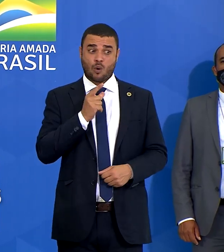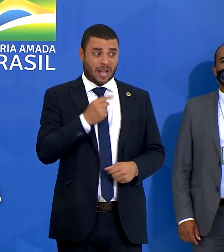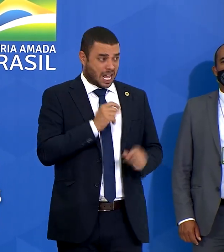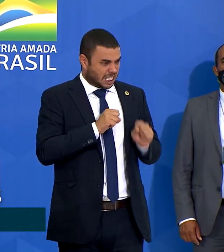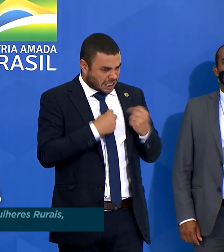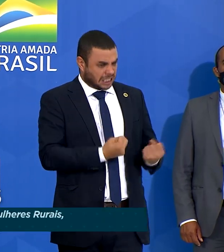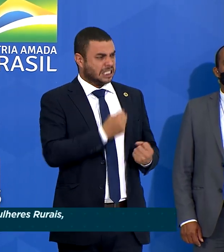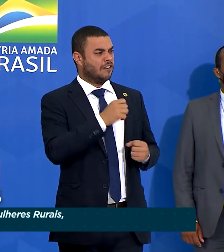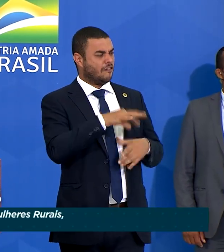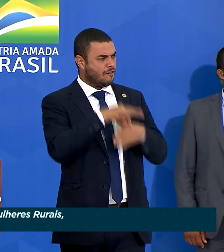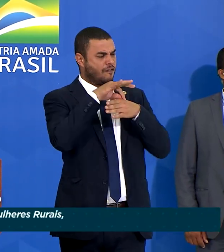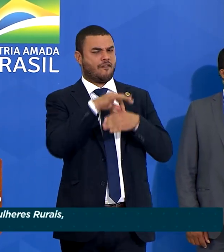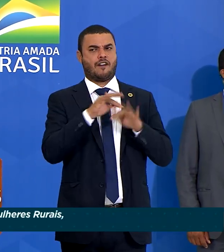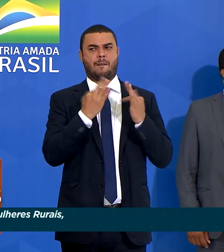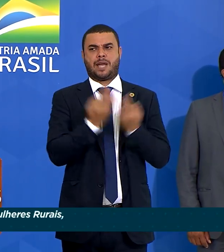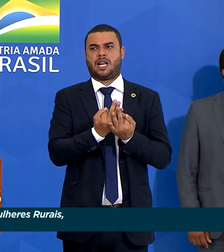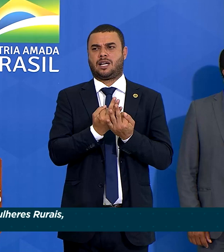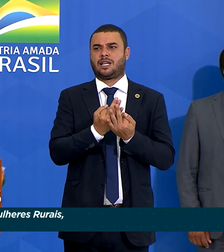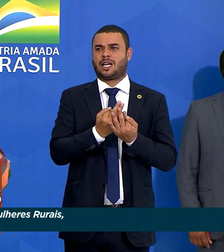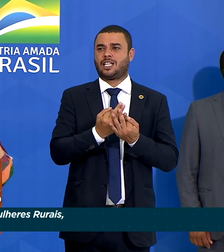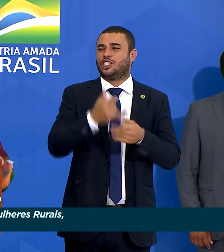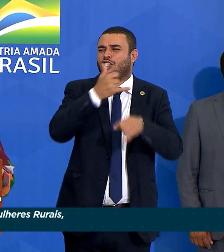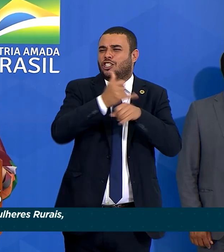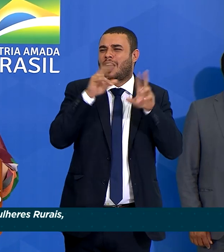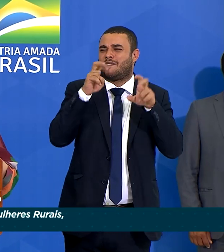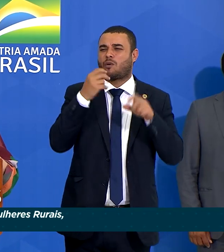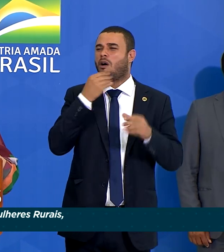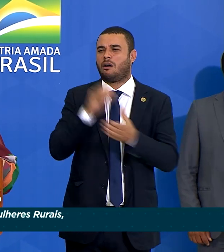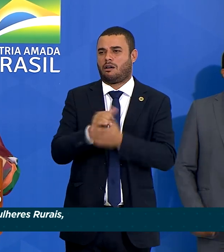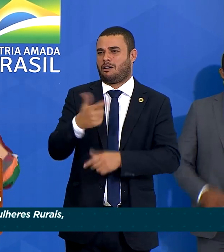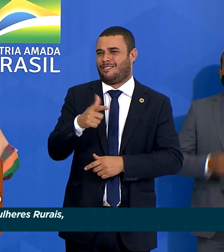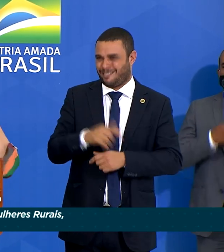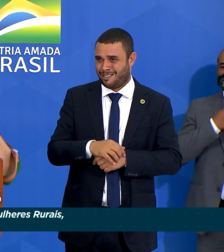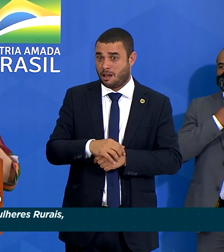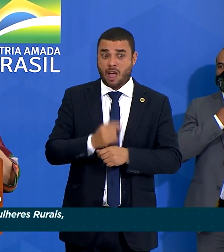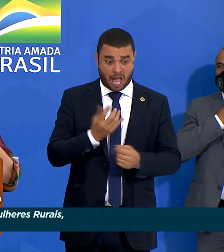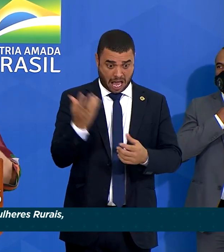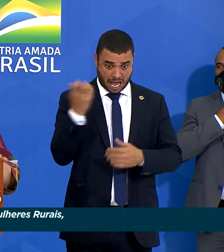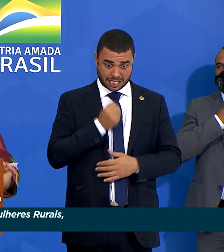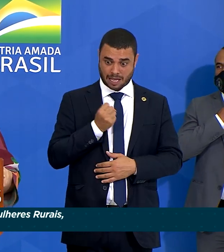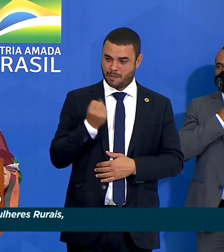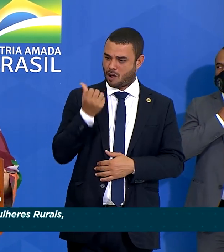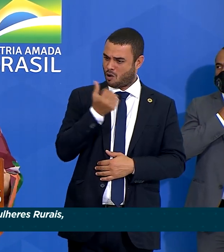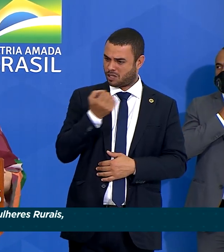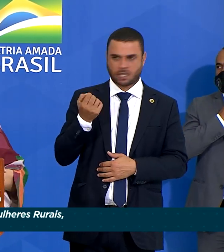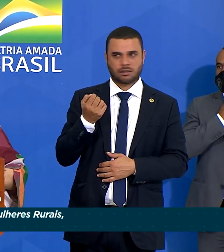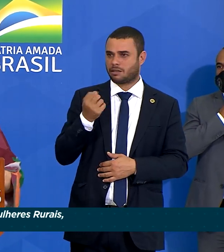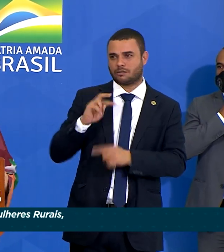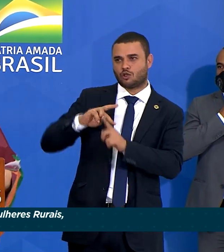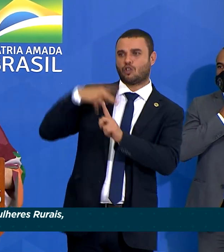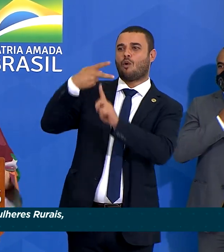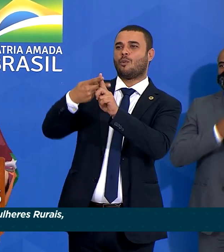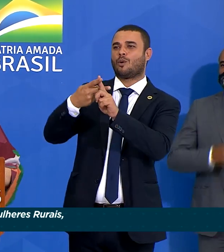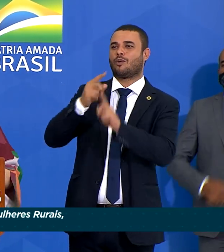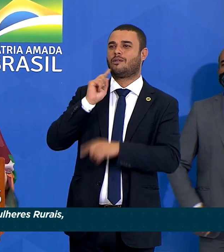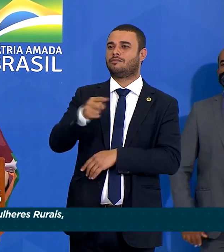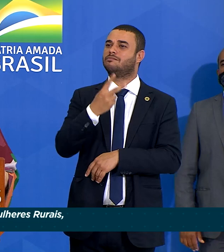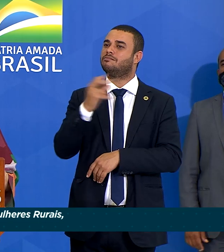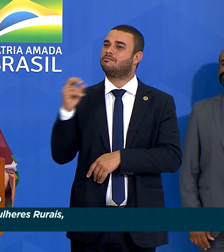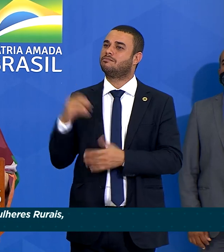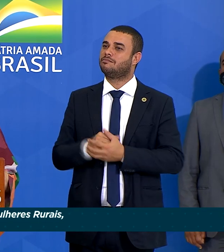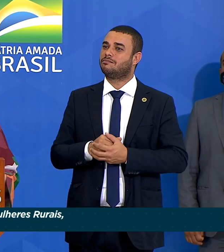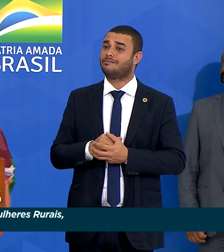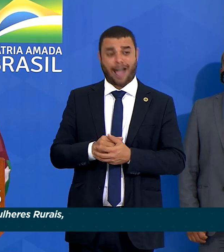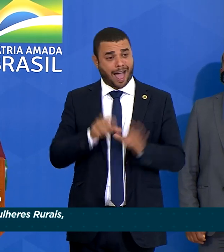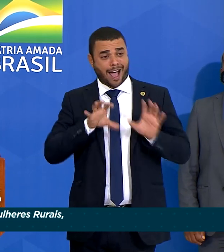família, líder de família. E receberam o auxílio emergencial em dobro. É assim que a gente cuida de mulher